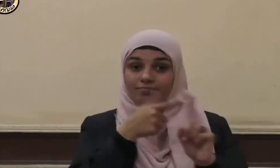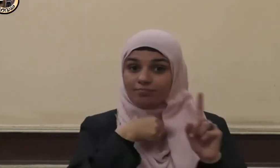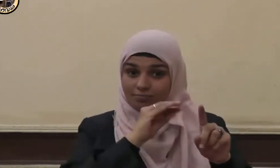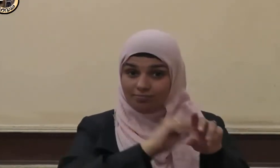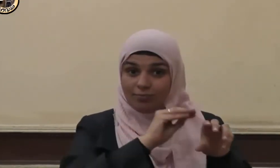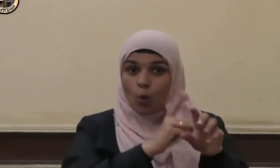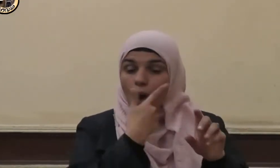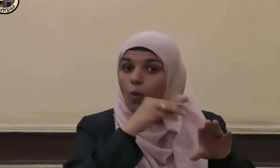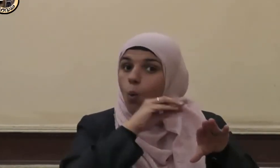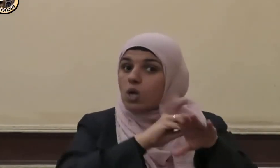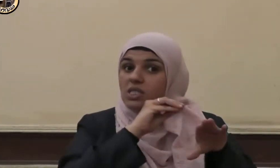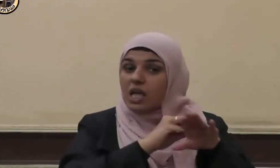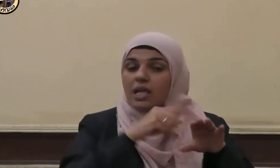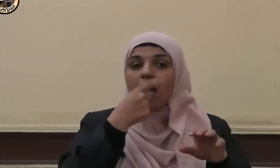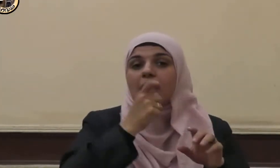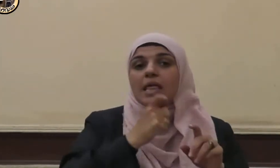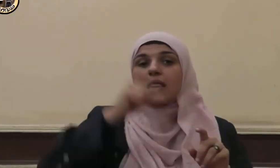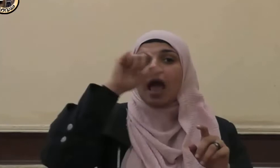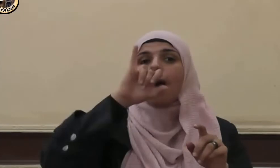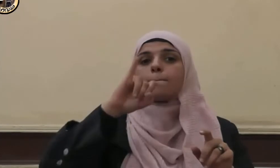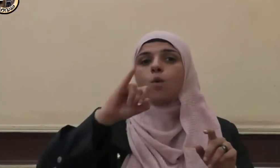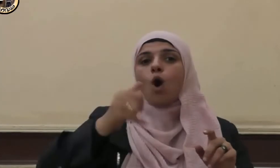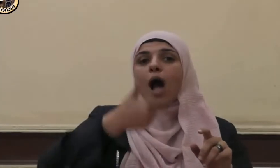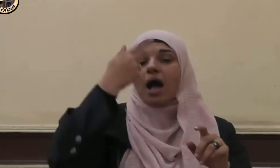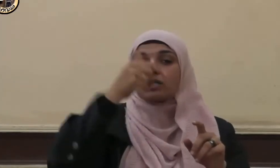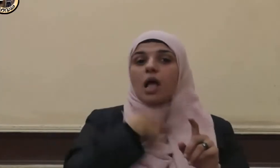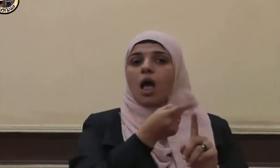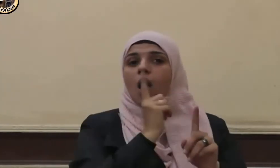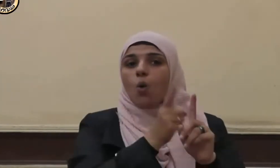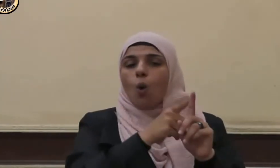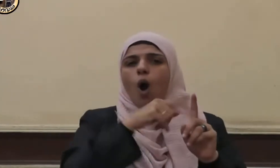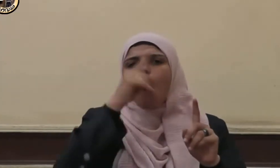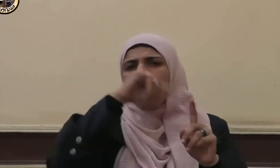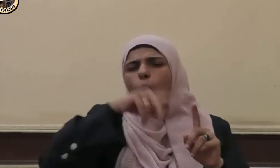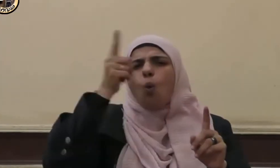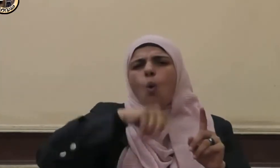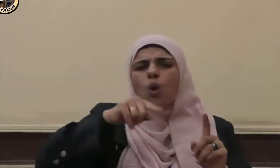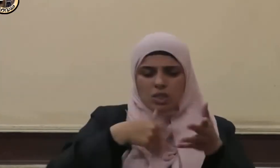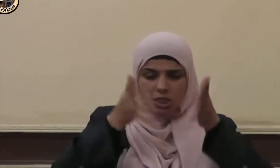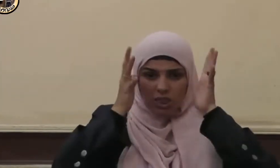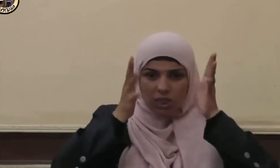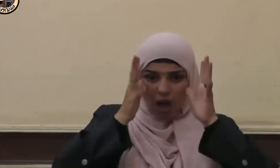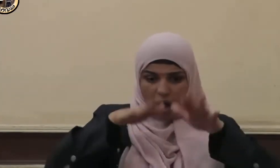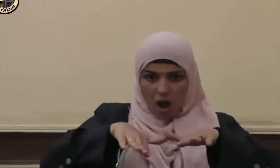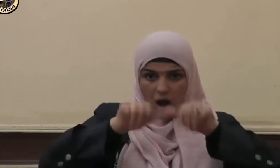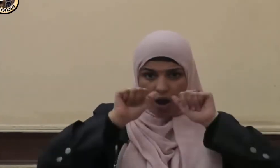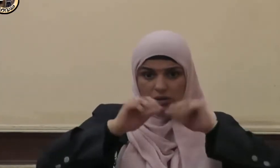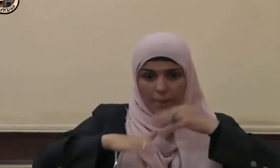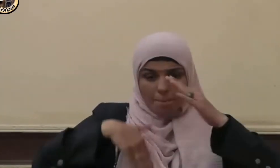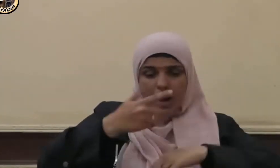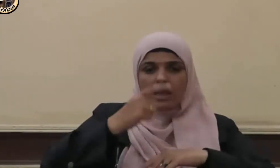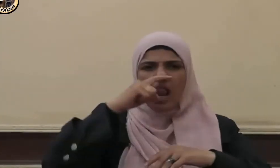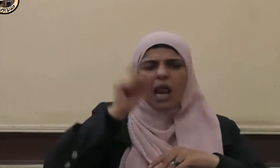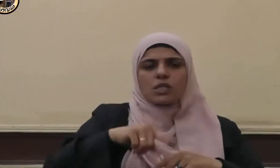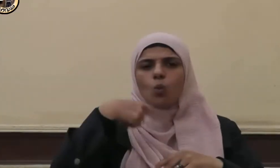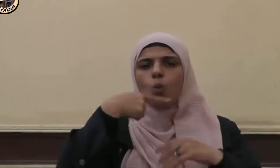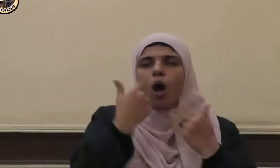يا معاذ لا تدع في دمري كل صلاة أن تقول اللهم أعني